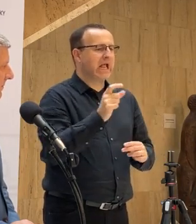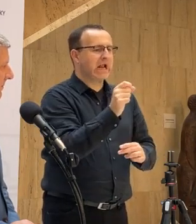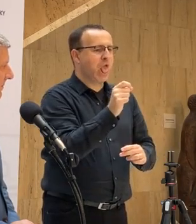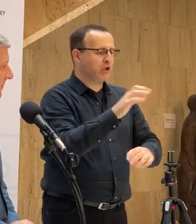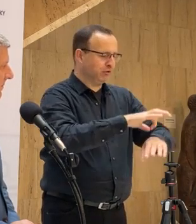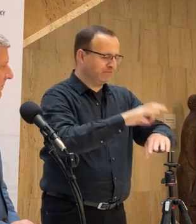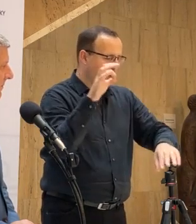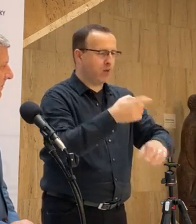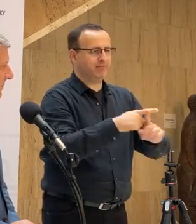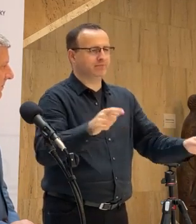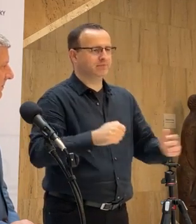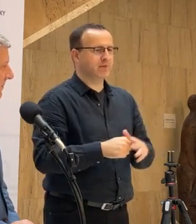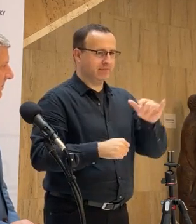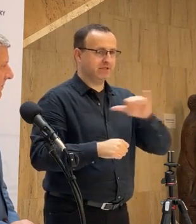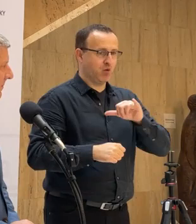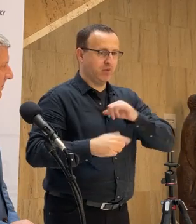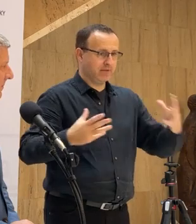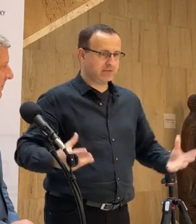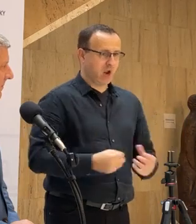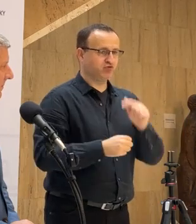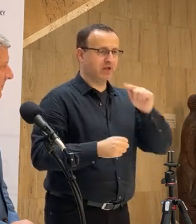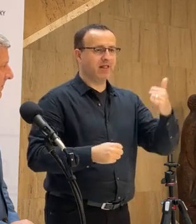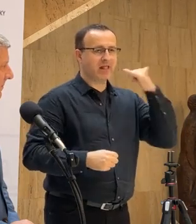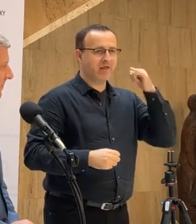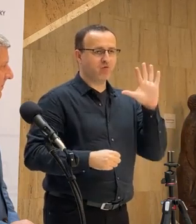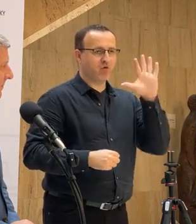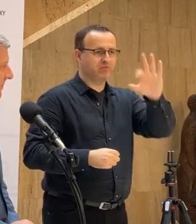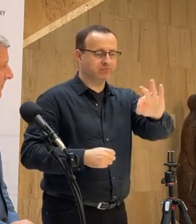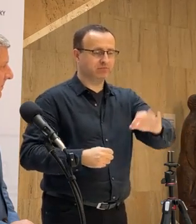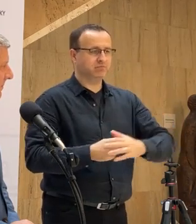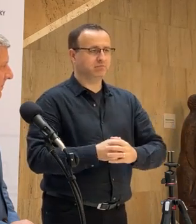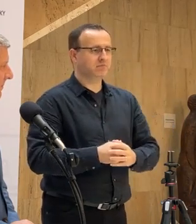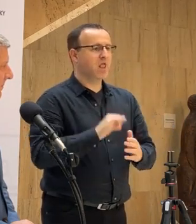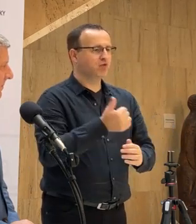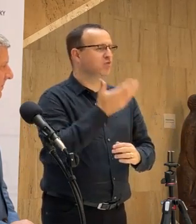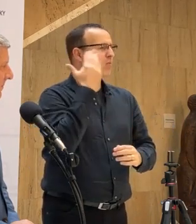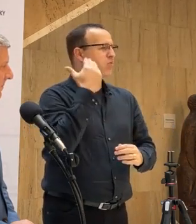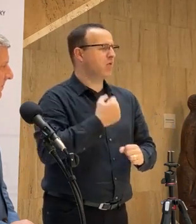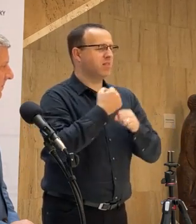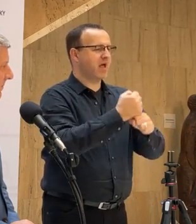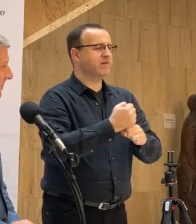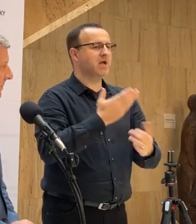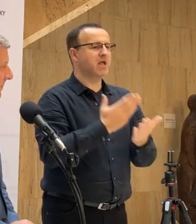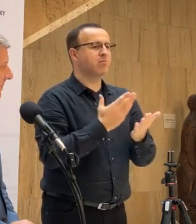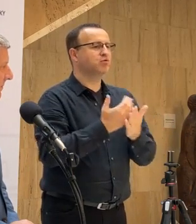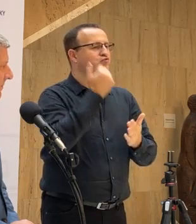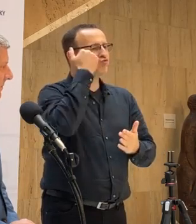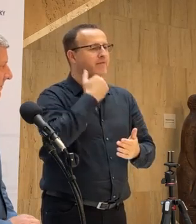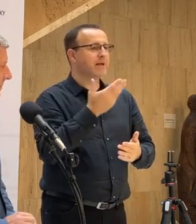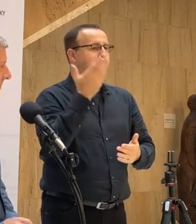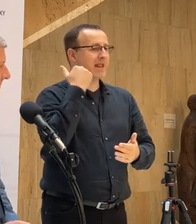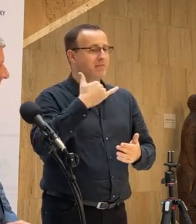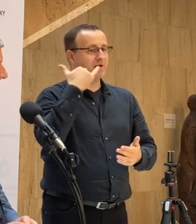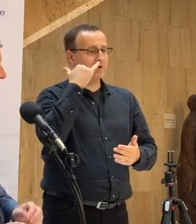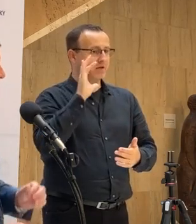Čiže možno, či je záujem zriadiť nejakú takú linku do budúcna. Tam bolo ešte, tuším, taký návrh, že ak by človek predtým na tú linku